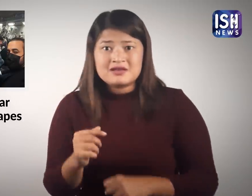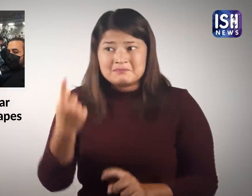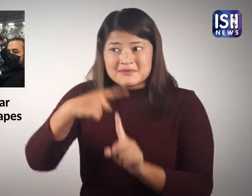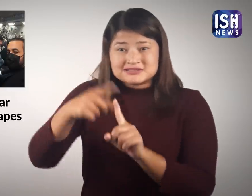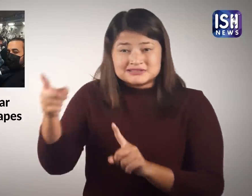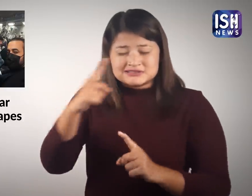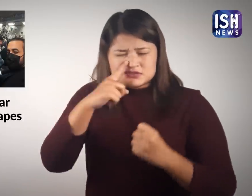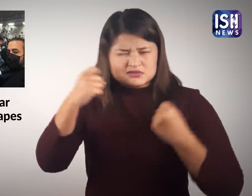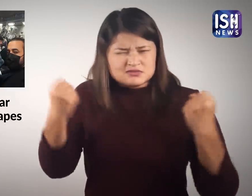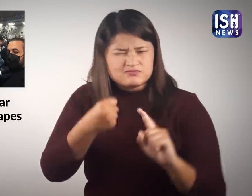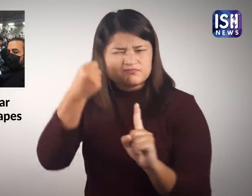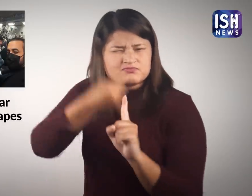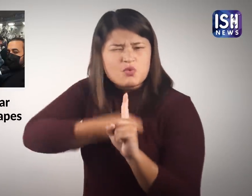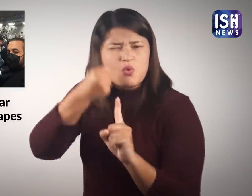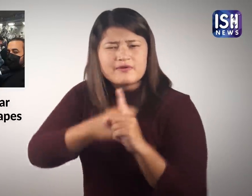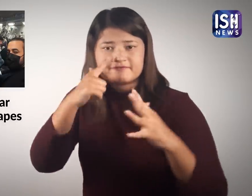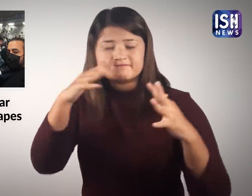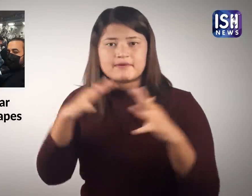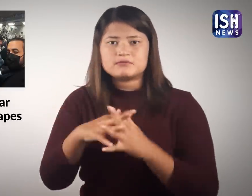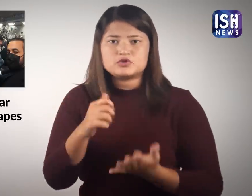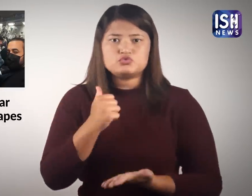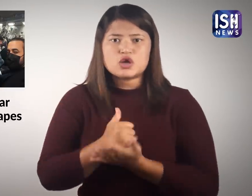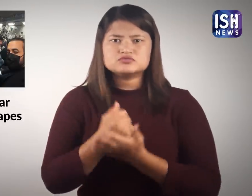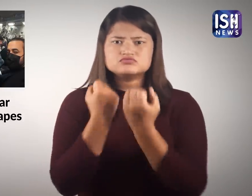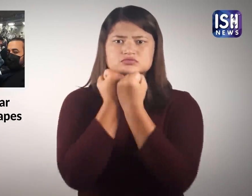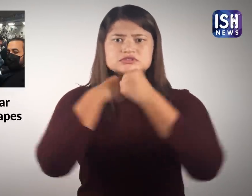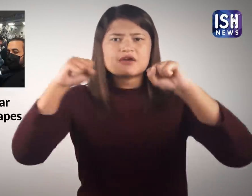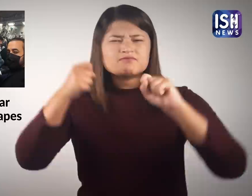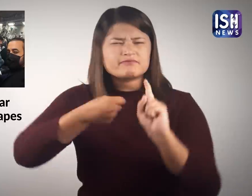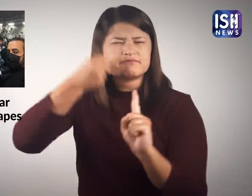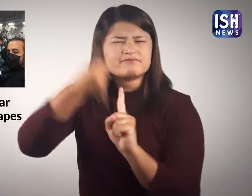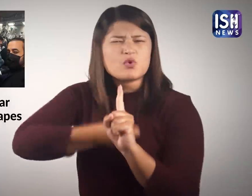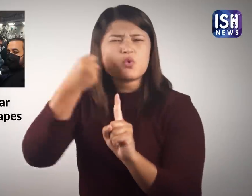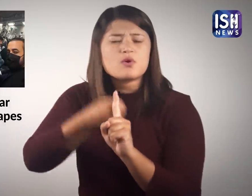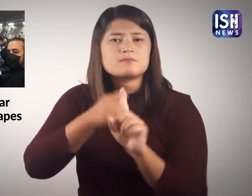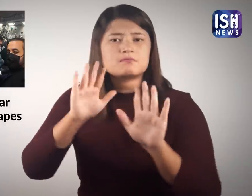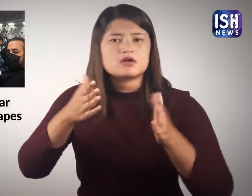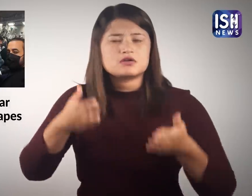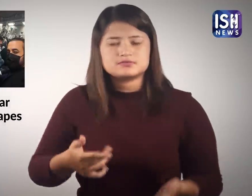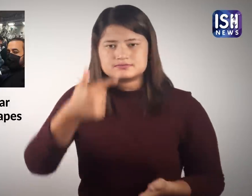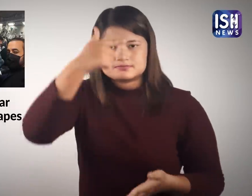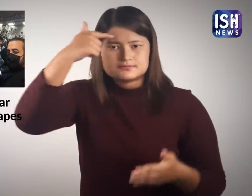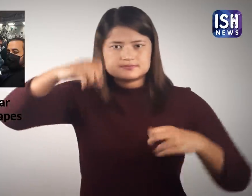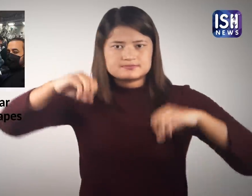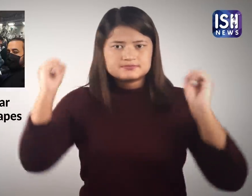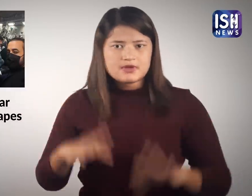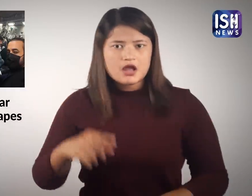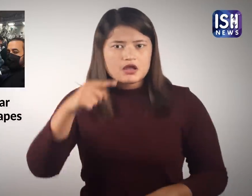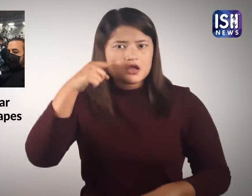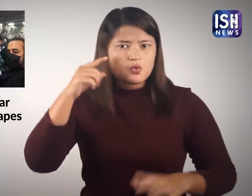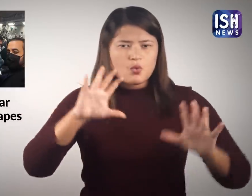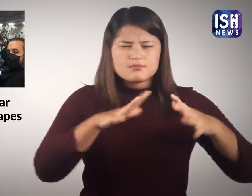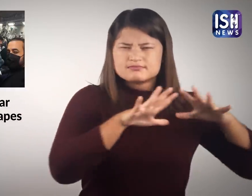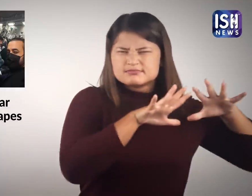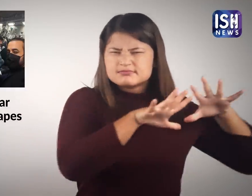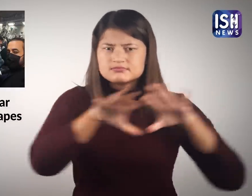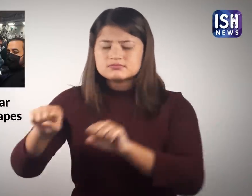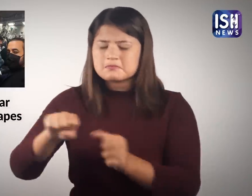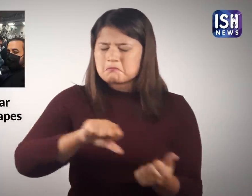उन्होंने महिलाओं के अधिकारों के वकालत करने के लिए और वे क्या चाहते उसके लिए हमेशा कड़ी महनत किये है दुर्भागया से अब तालिबान सत्ता में वापस आ